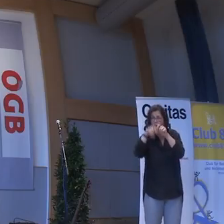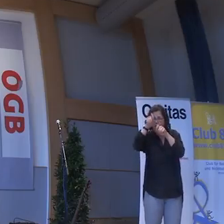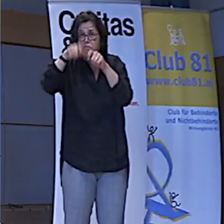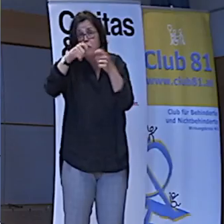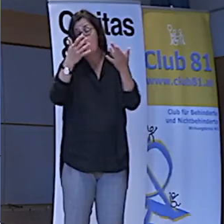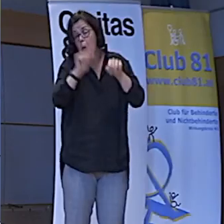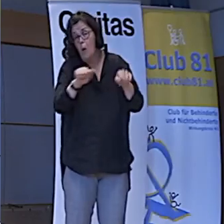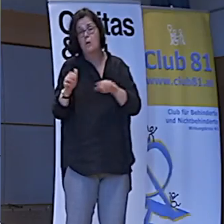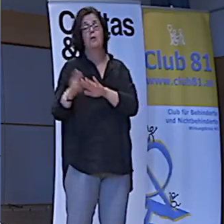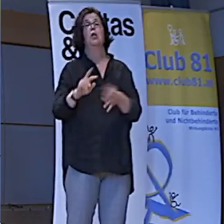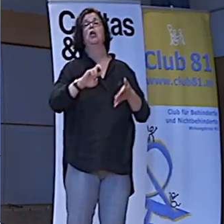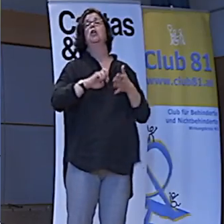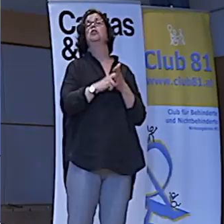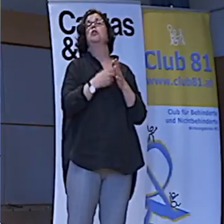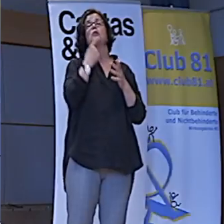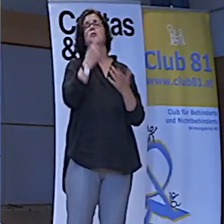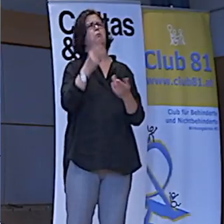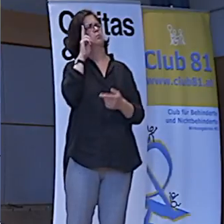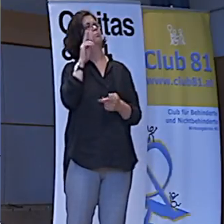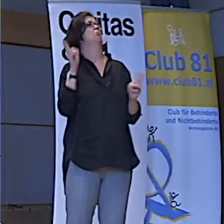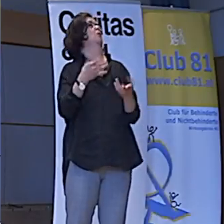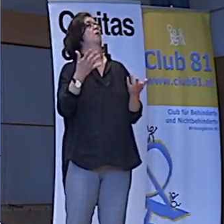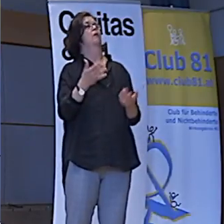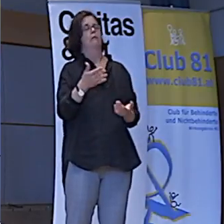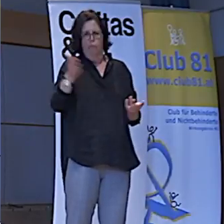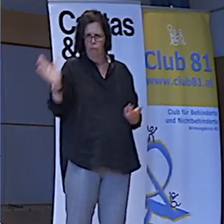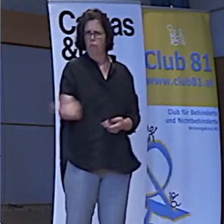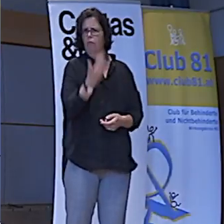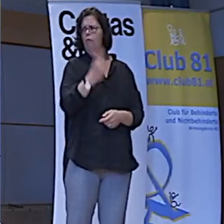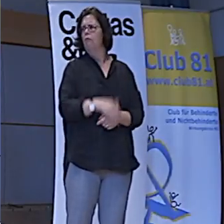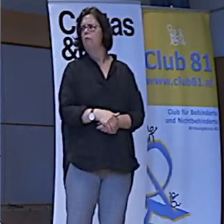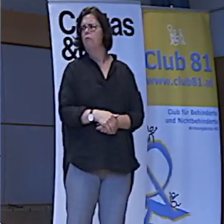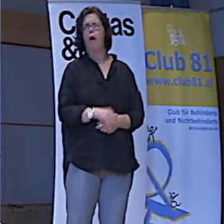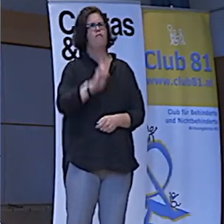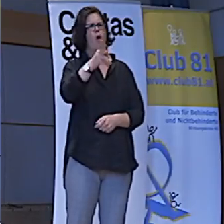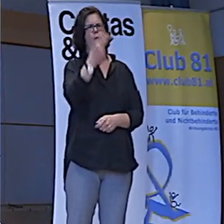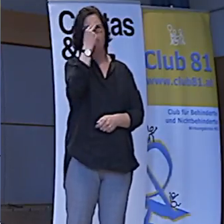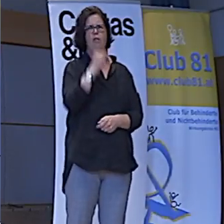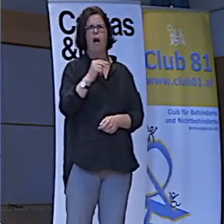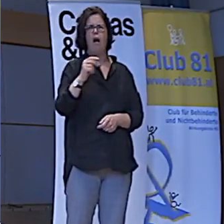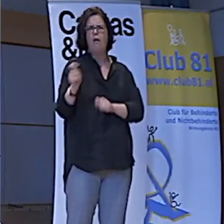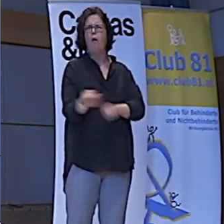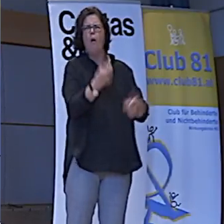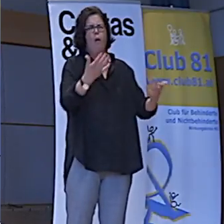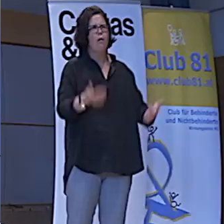Was nicht? Ich denke schon. Ich überlege es kurz. Und sage dann. Und warum spielen die nicht in der Nacht?